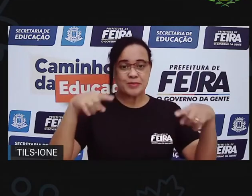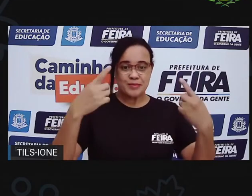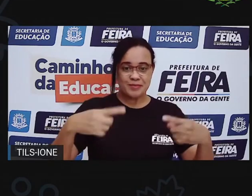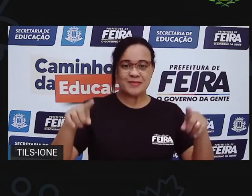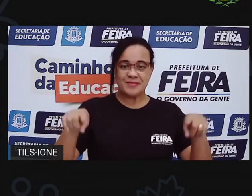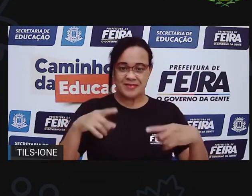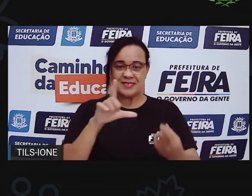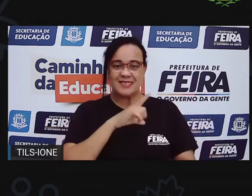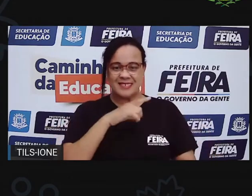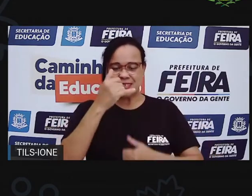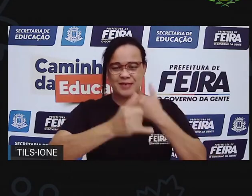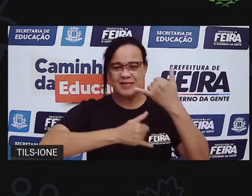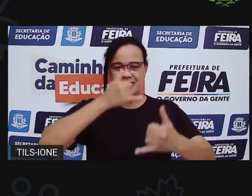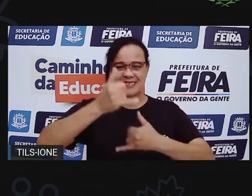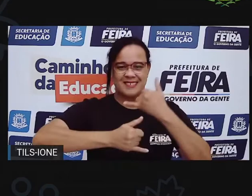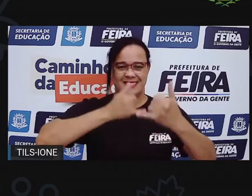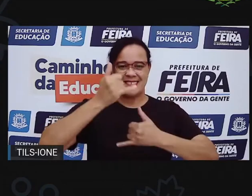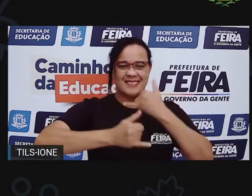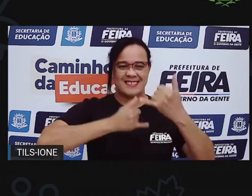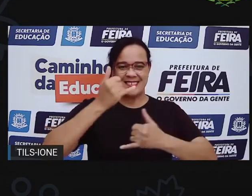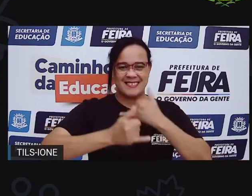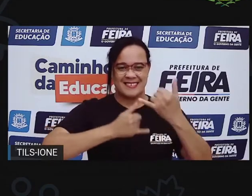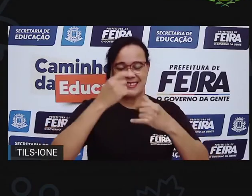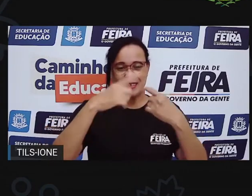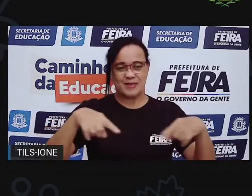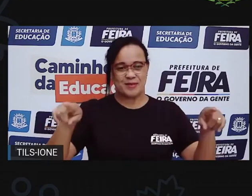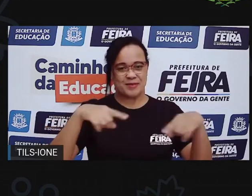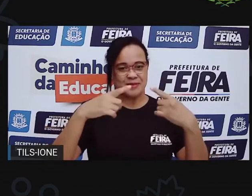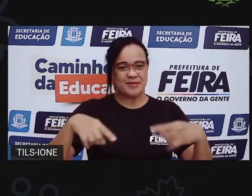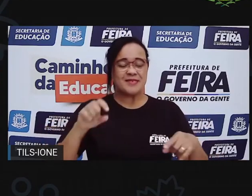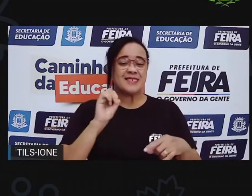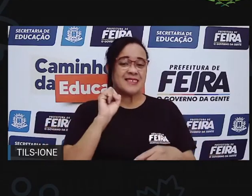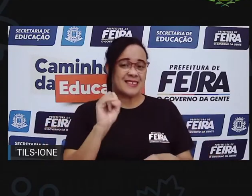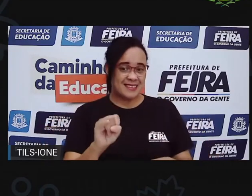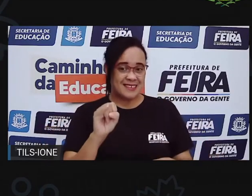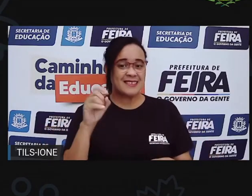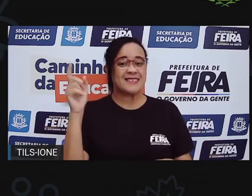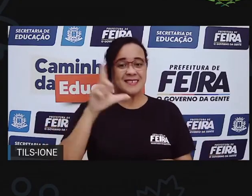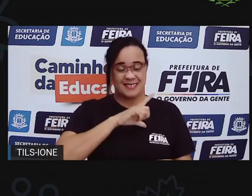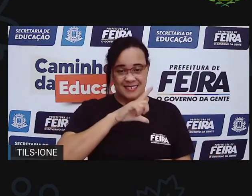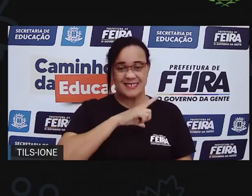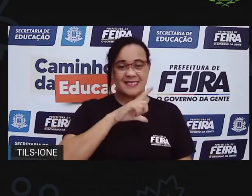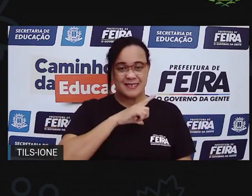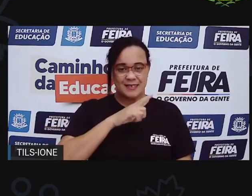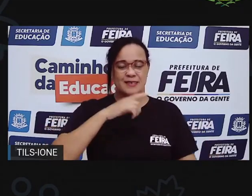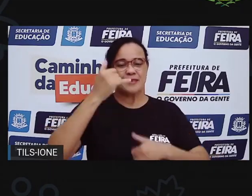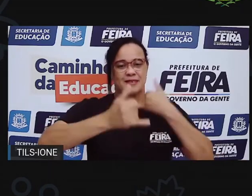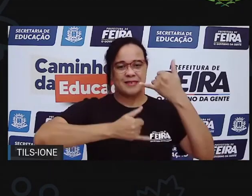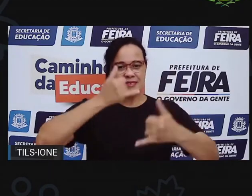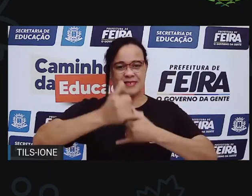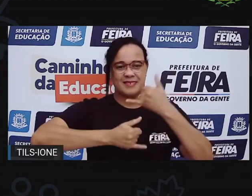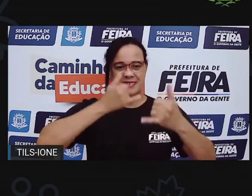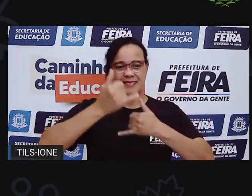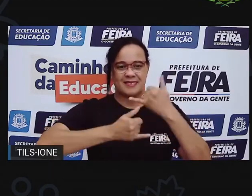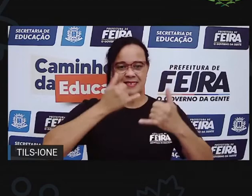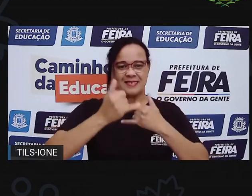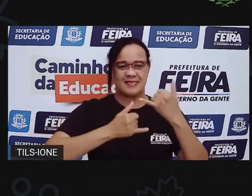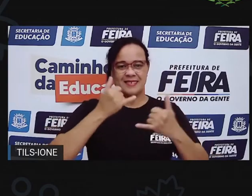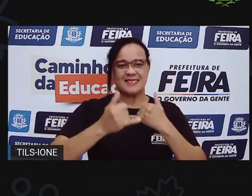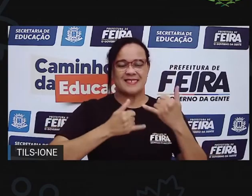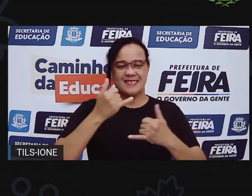hoje tem brincadeira. Hoje tem música, Pró-Ci? Tem música! E hoje tem brincadeira? Tem